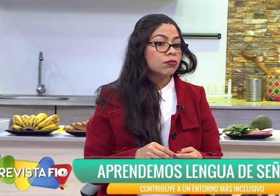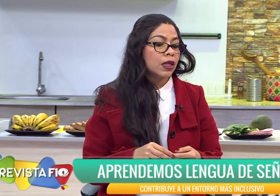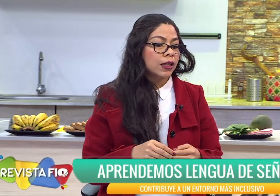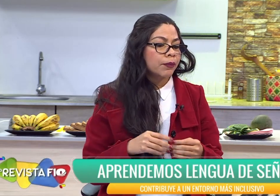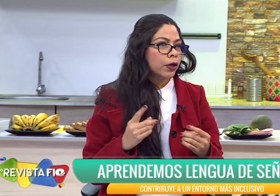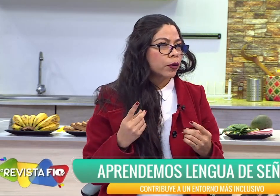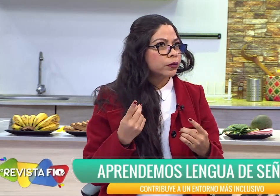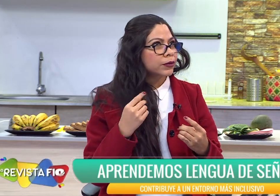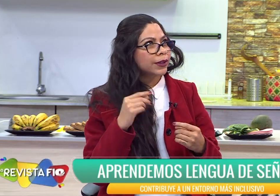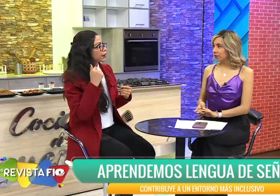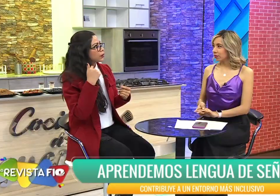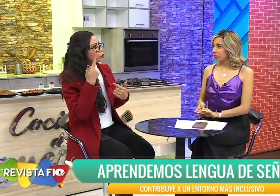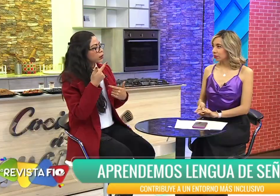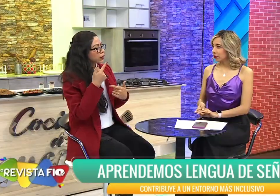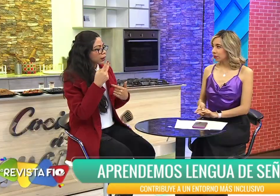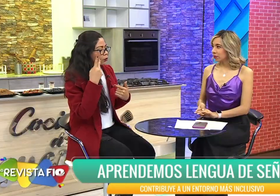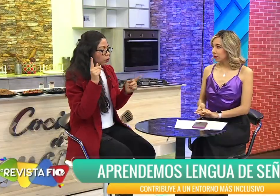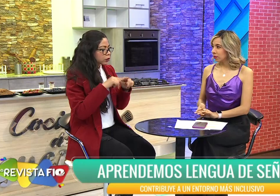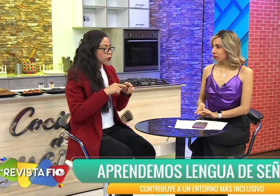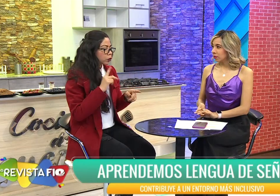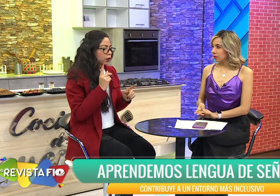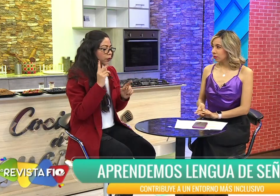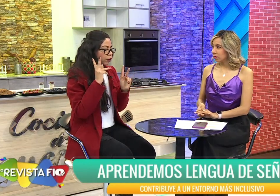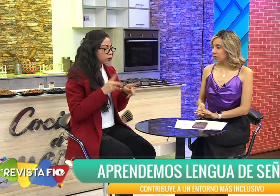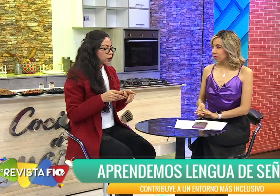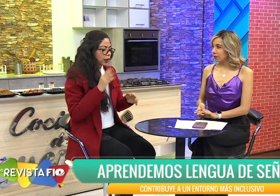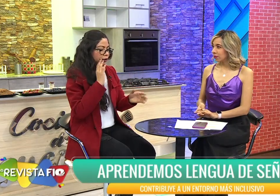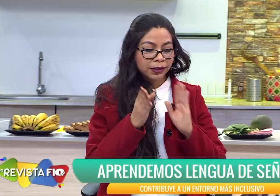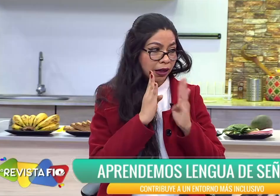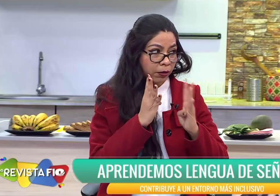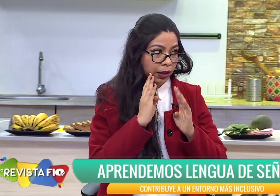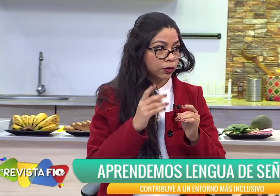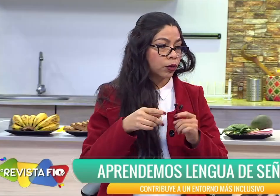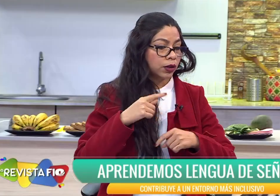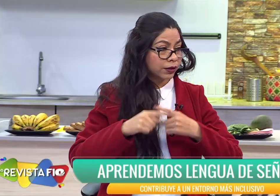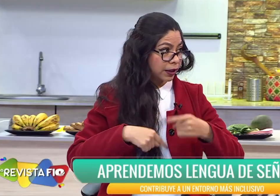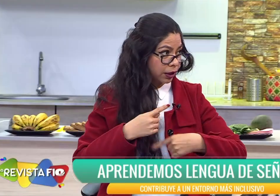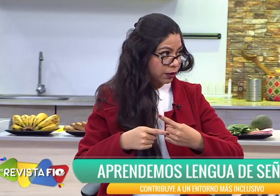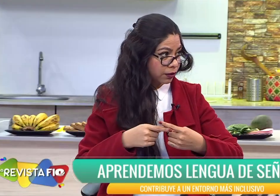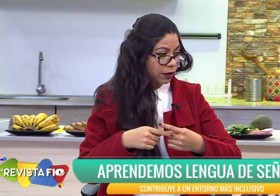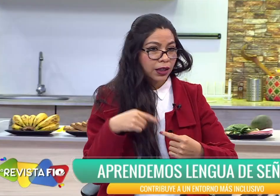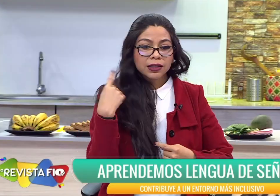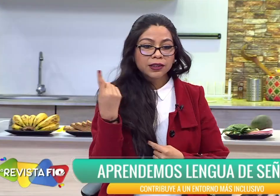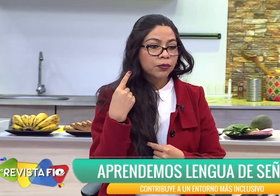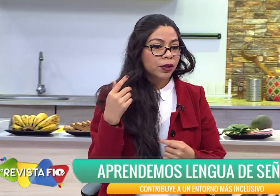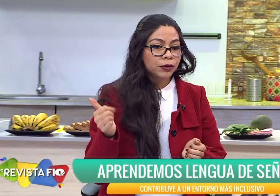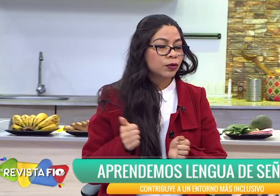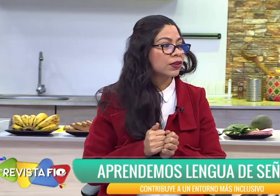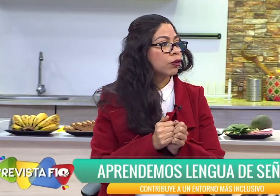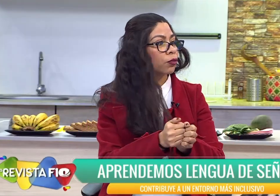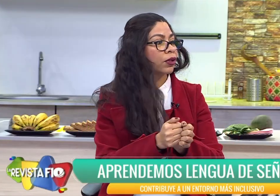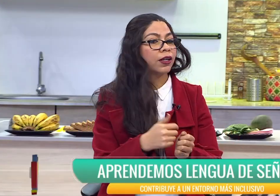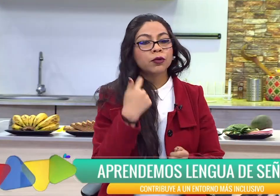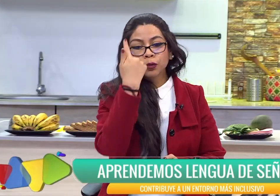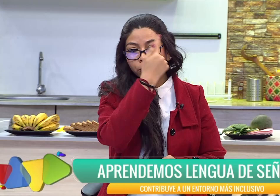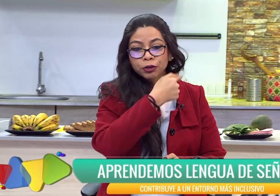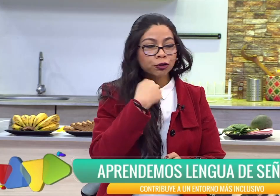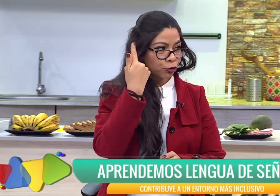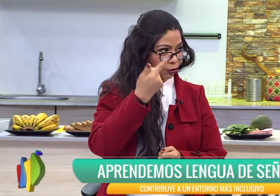Pero si te das cuenta, cuando una persona está hablando en señas, siempre esto está acompañado por el rostro.